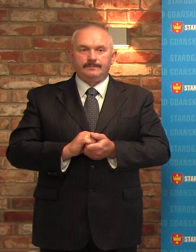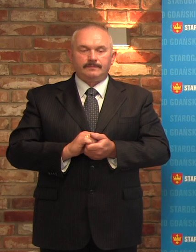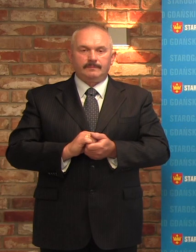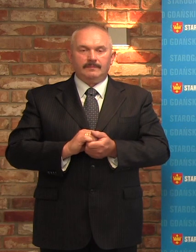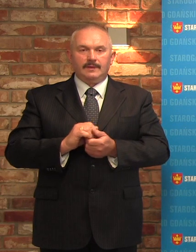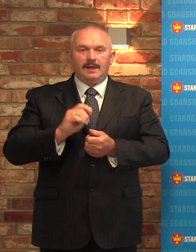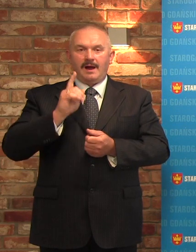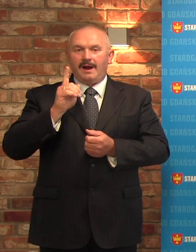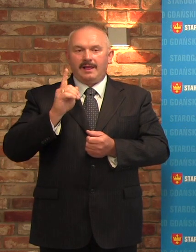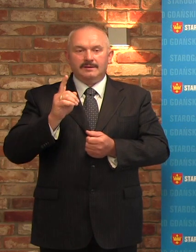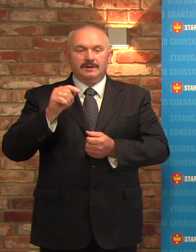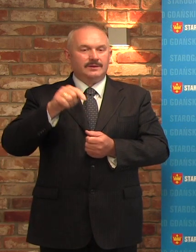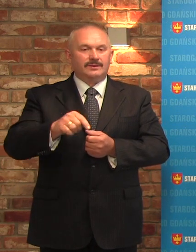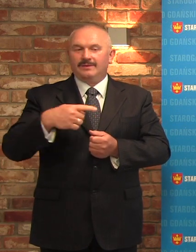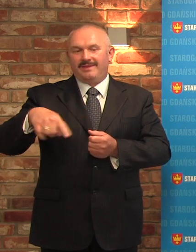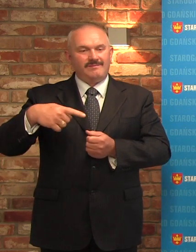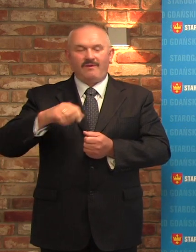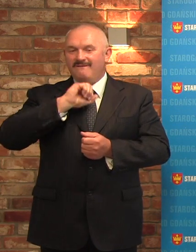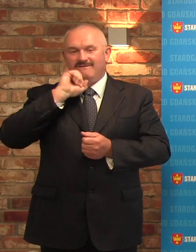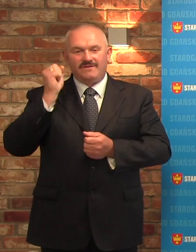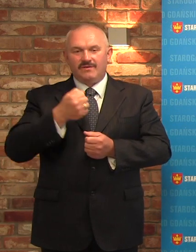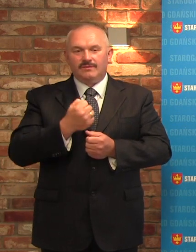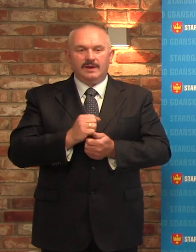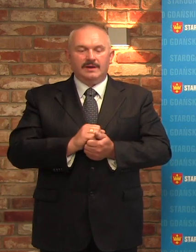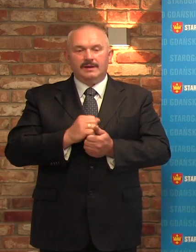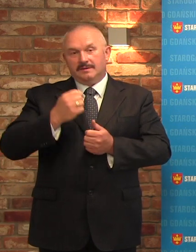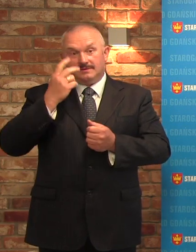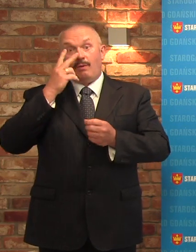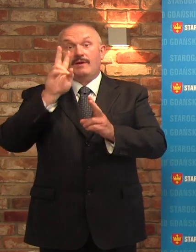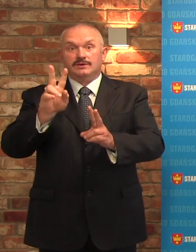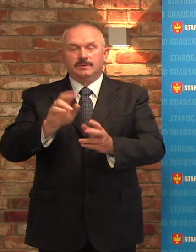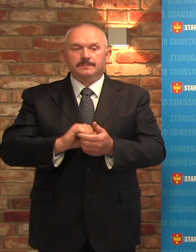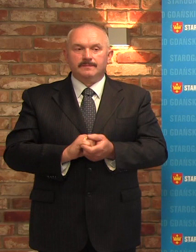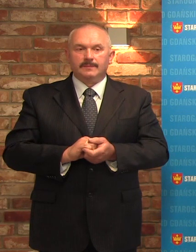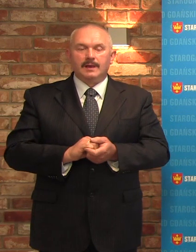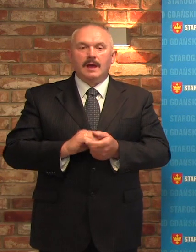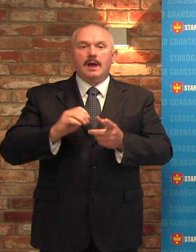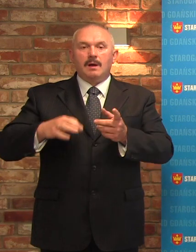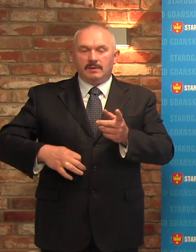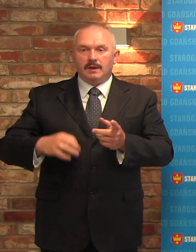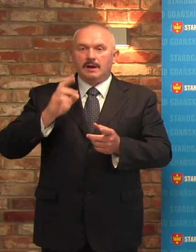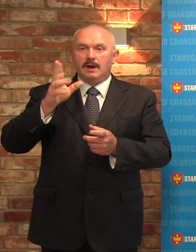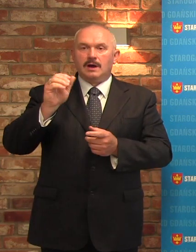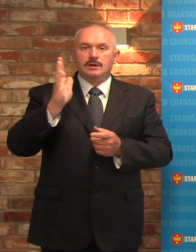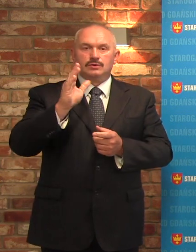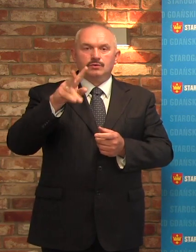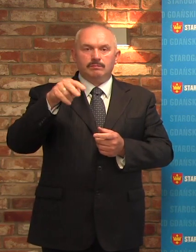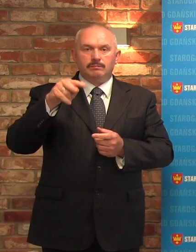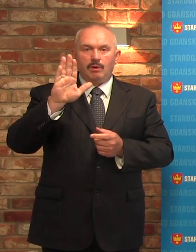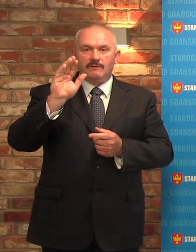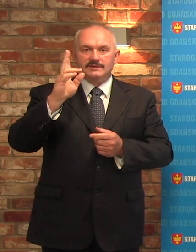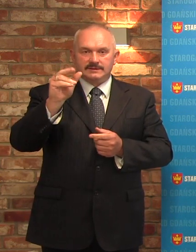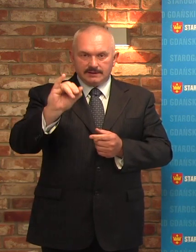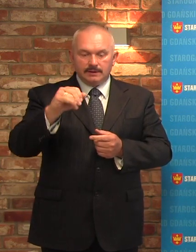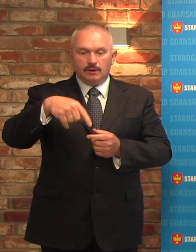tego faktu pan poseł nie raczył zauważyć. Pan Marcin Kaszubowski, polityk lokalnego